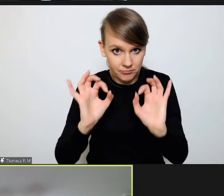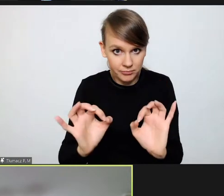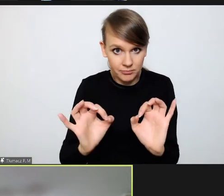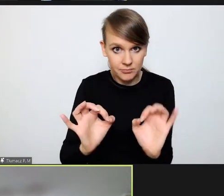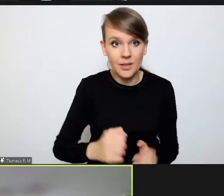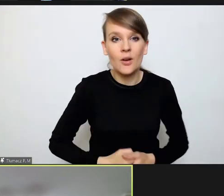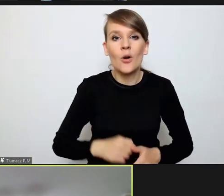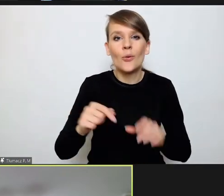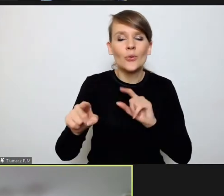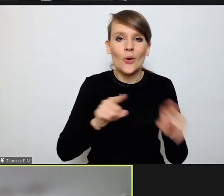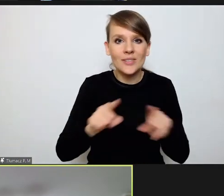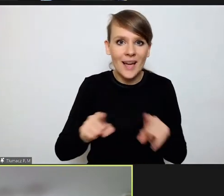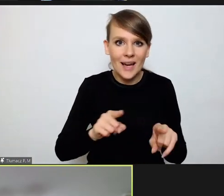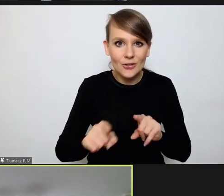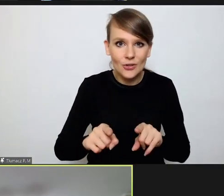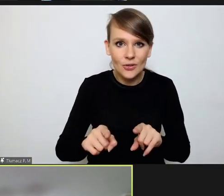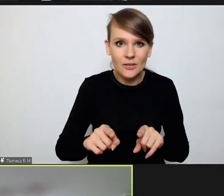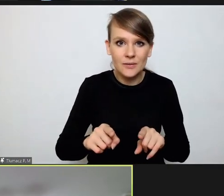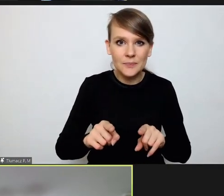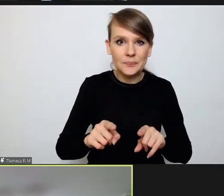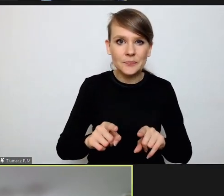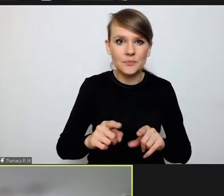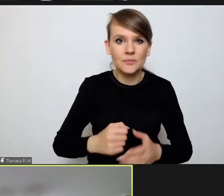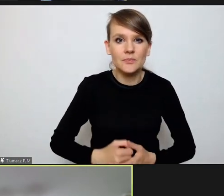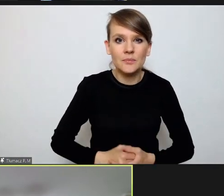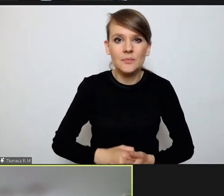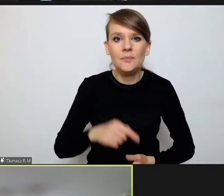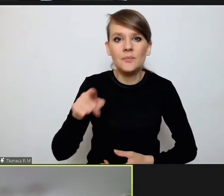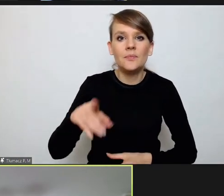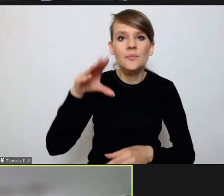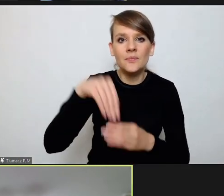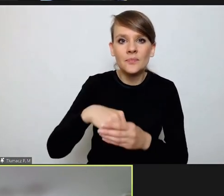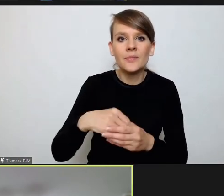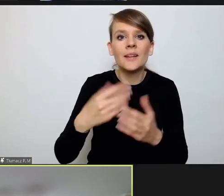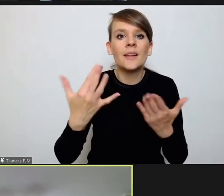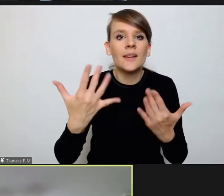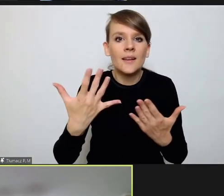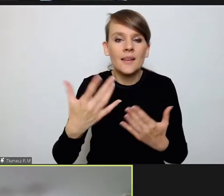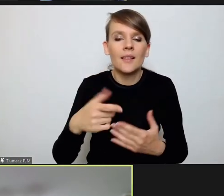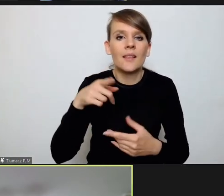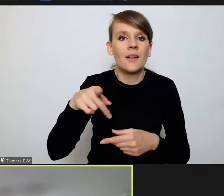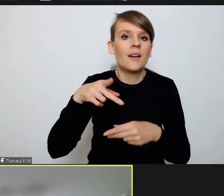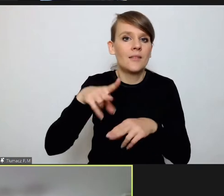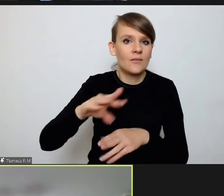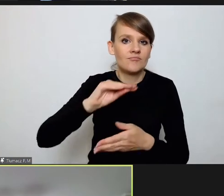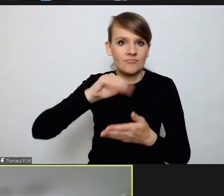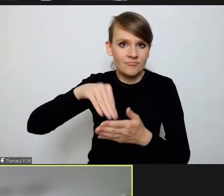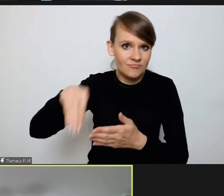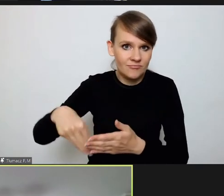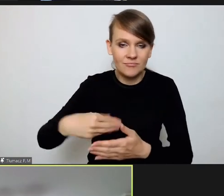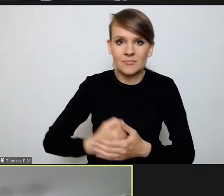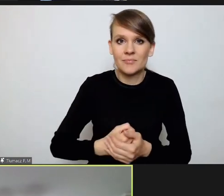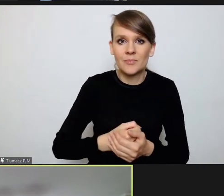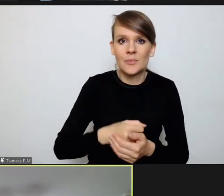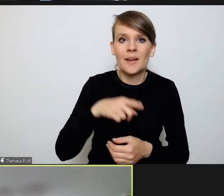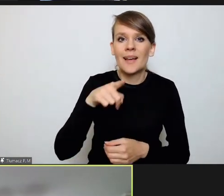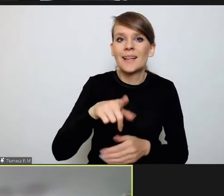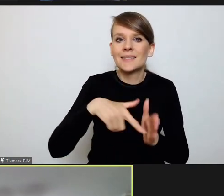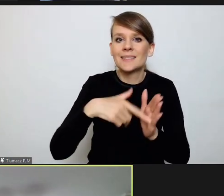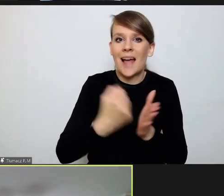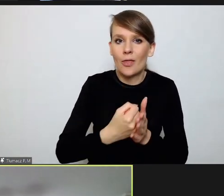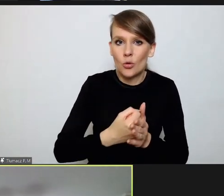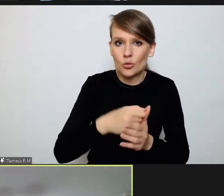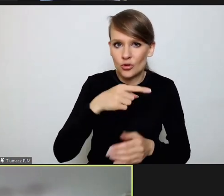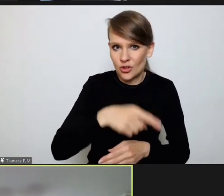kontekście tego, ilu sygnatariuszy z statutu rzymskiego w chwili